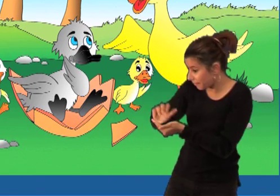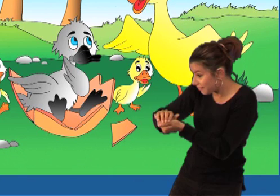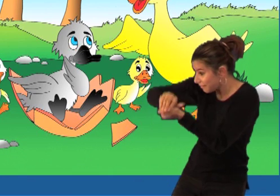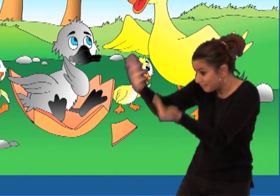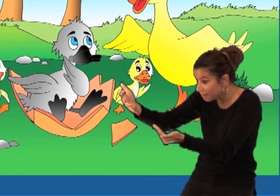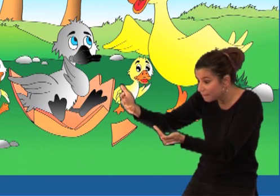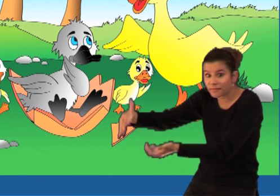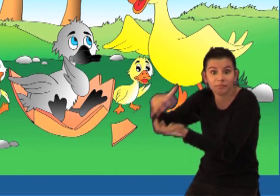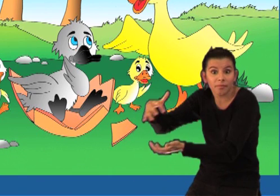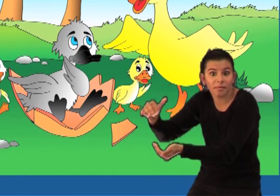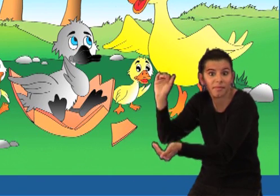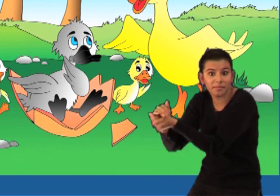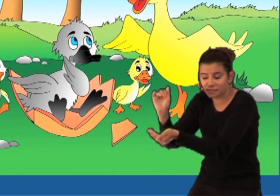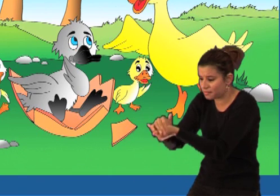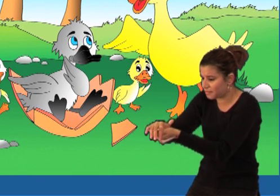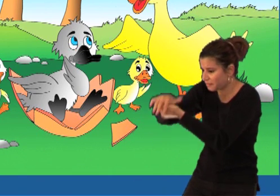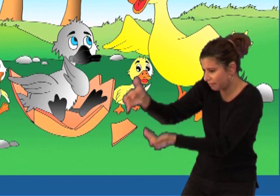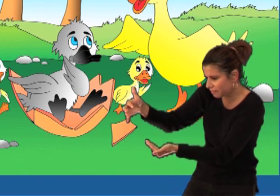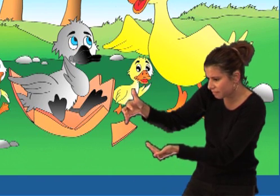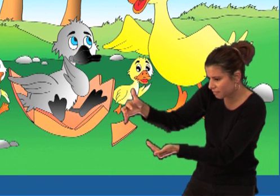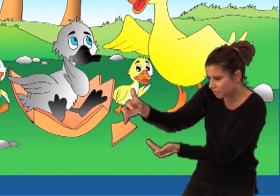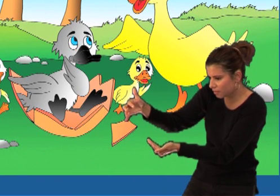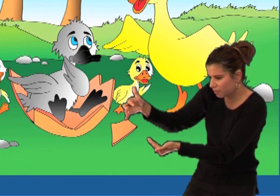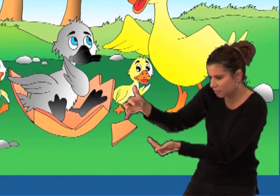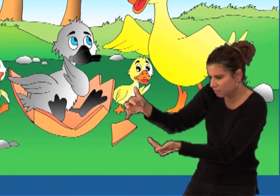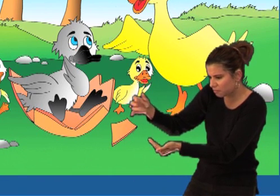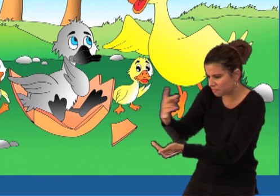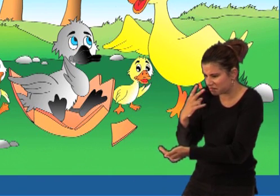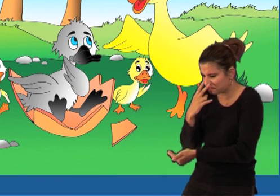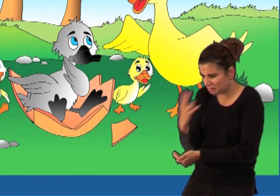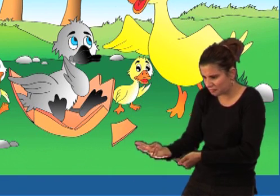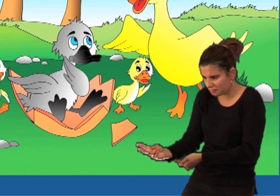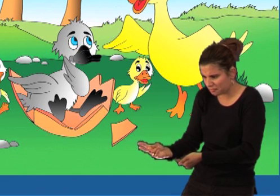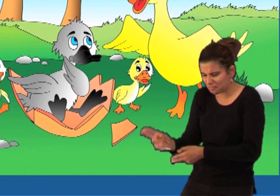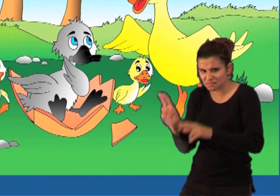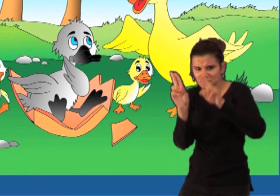mnogo veće, sivo i ružno pače s trnim kljunom.